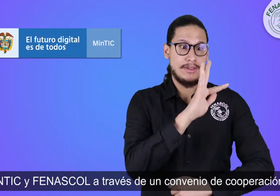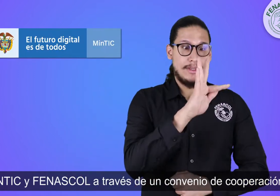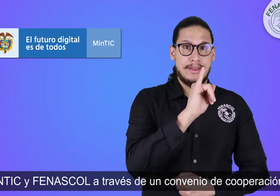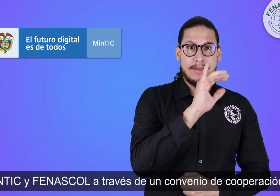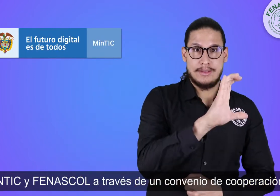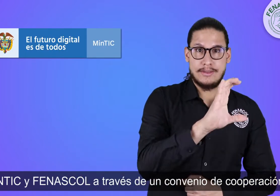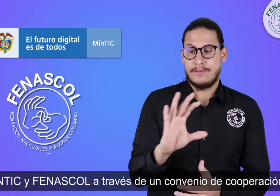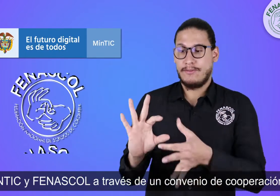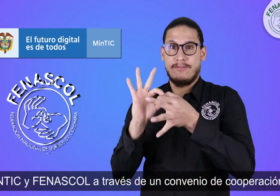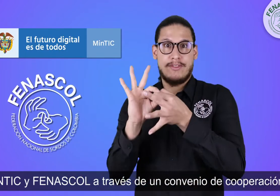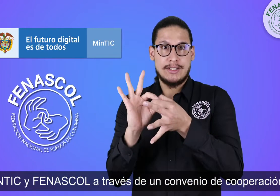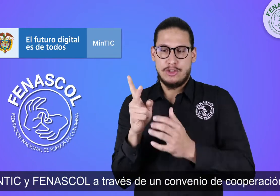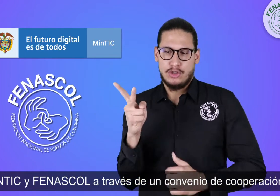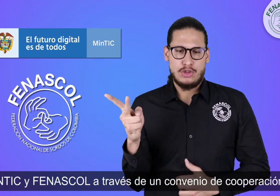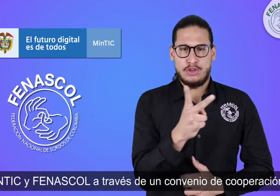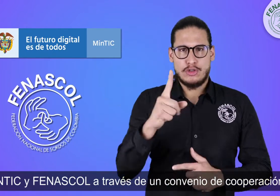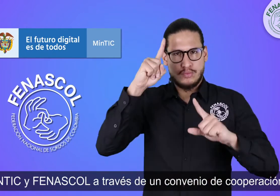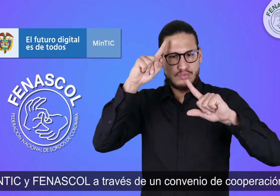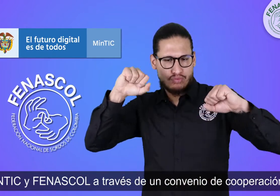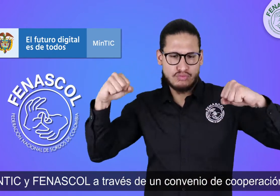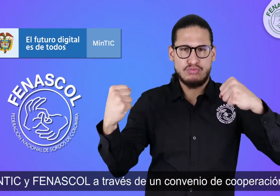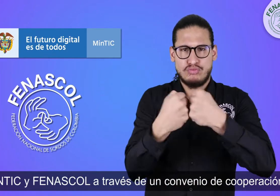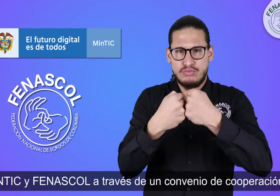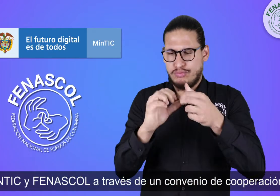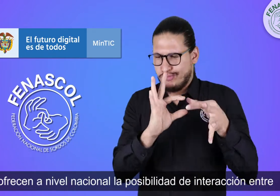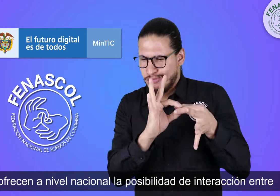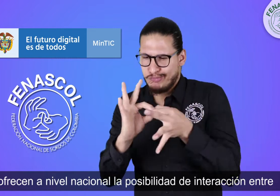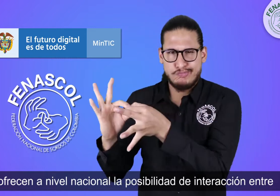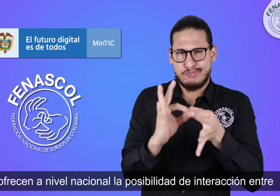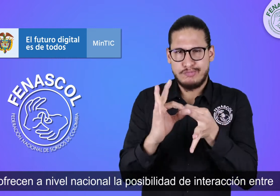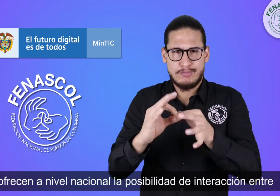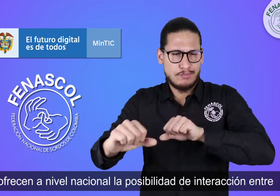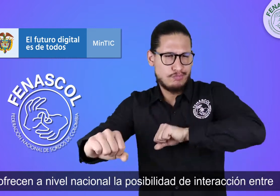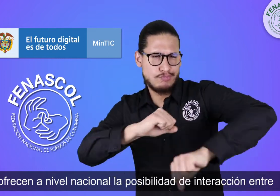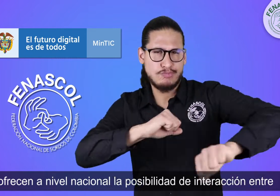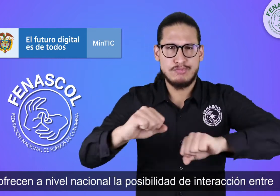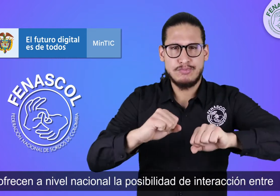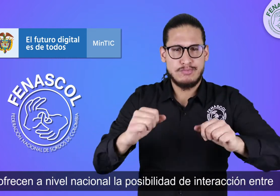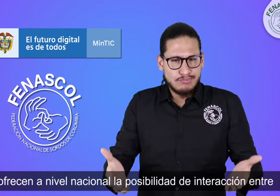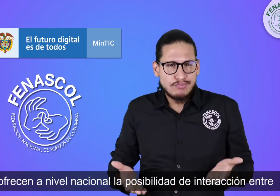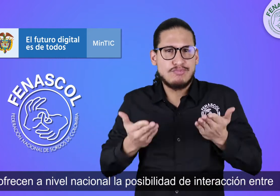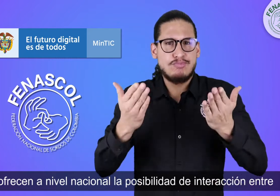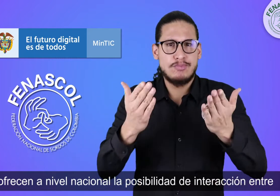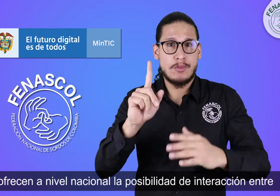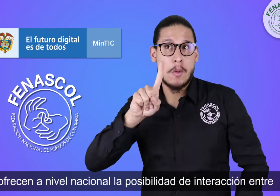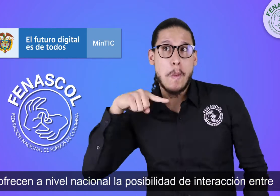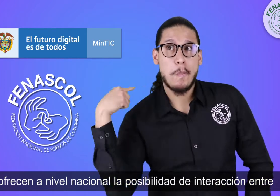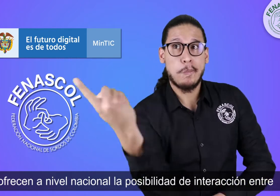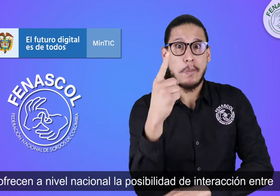El Ministerio TIC y FENASCOL, a través de un convenio de cooperación, ofrecen a nivel nacional la posibilidad de